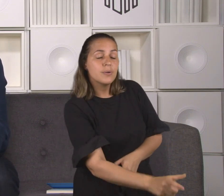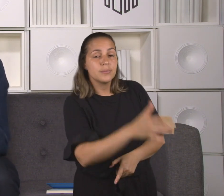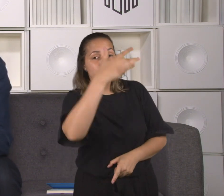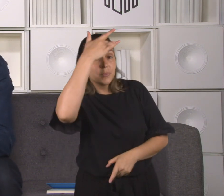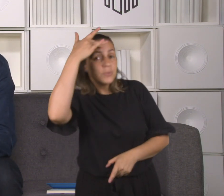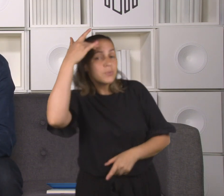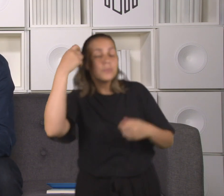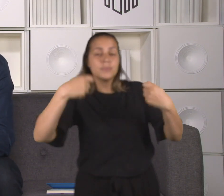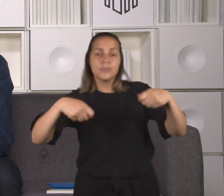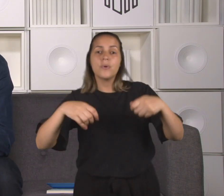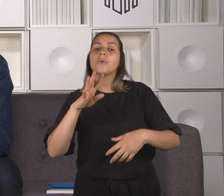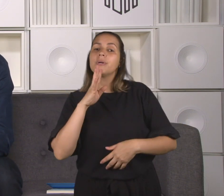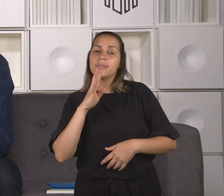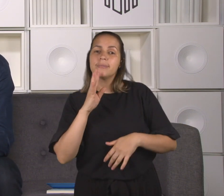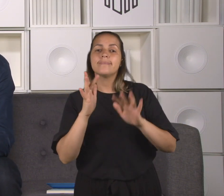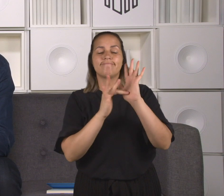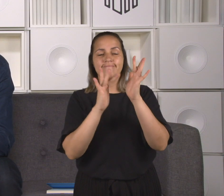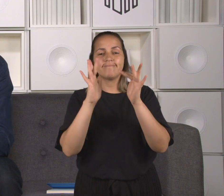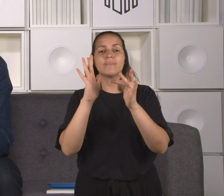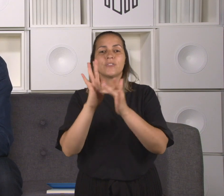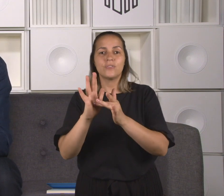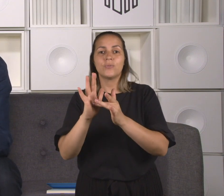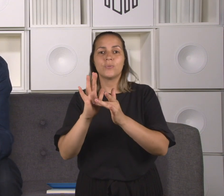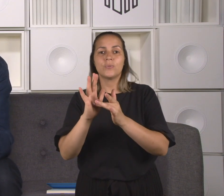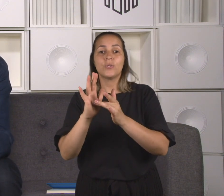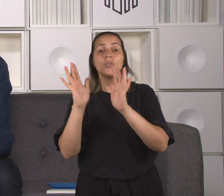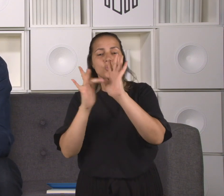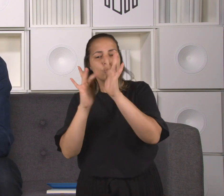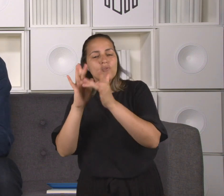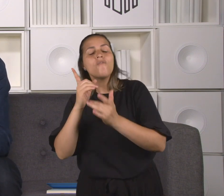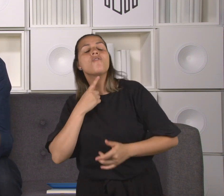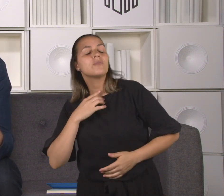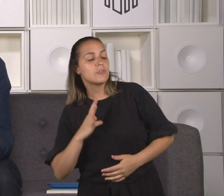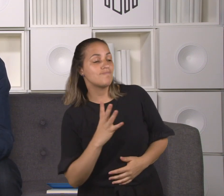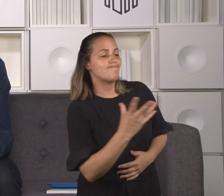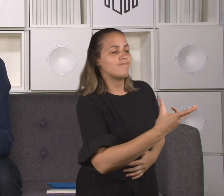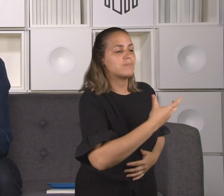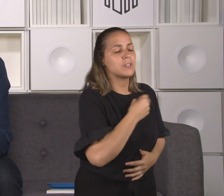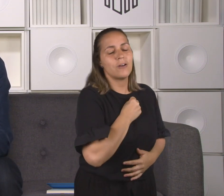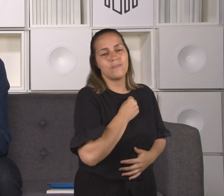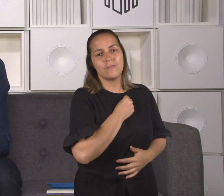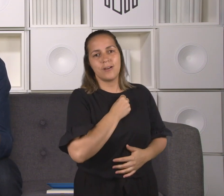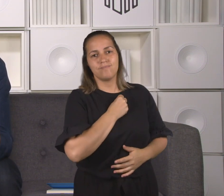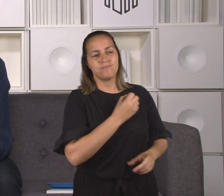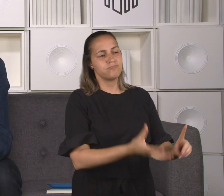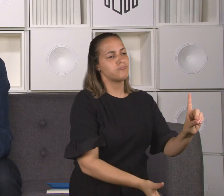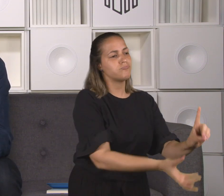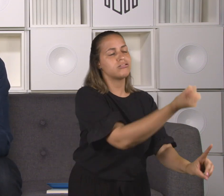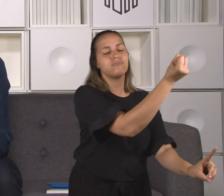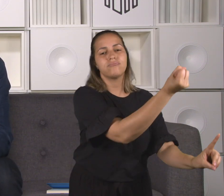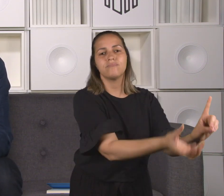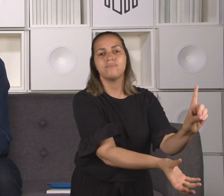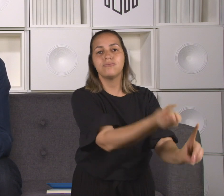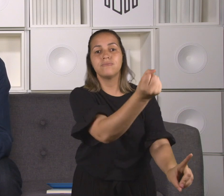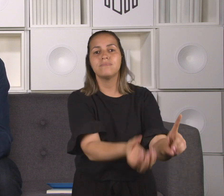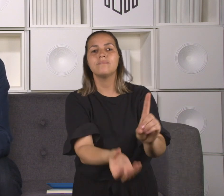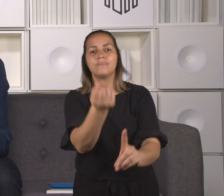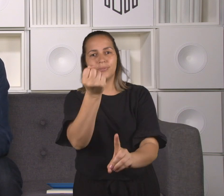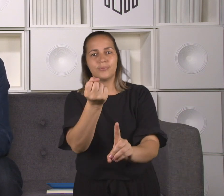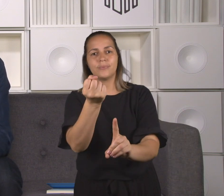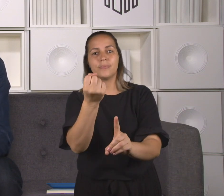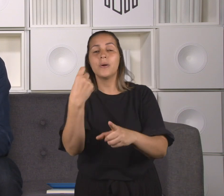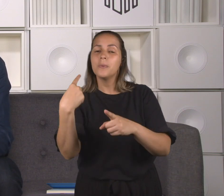Deus e que são bem-vindos à mesa, à roda de conversa, à casa, à